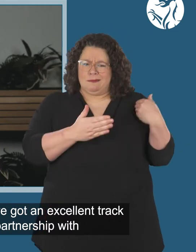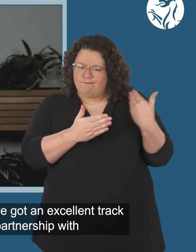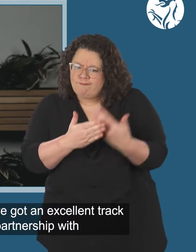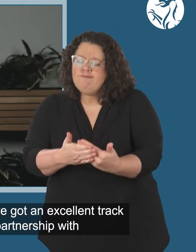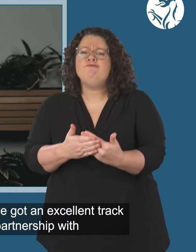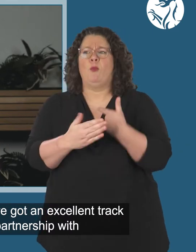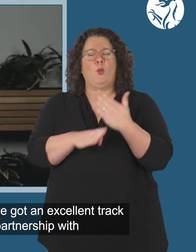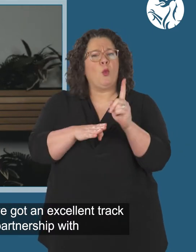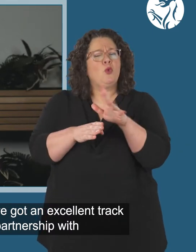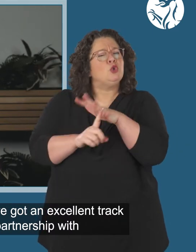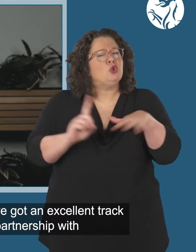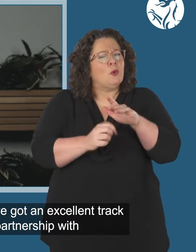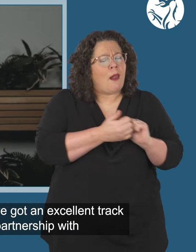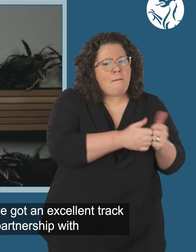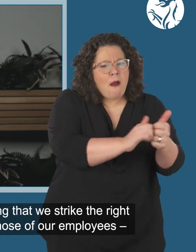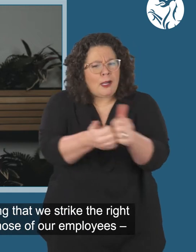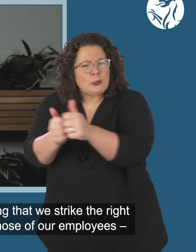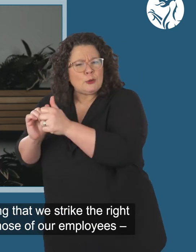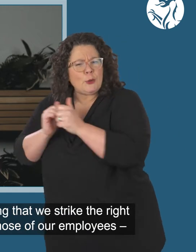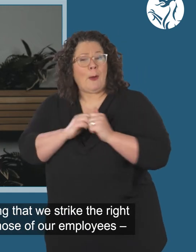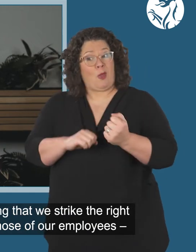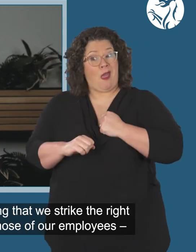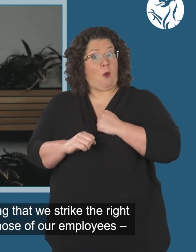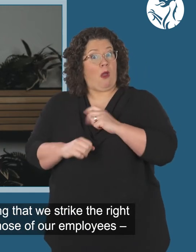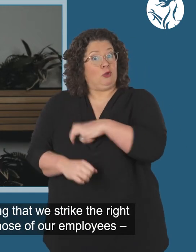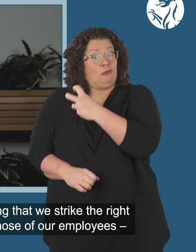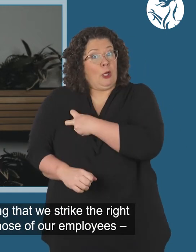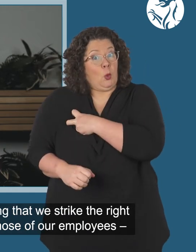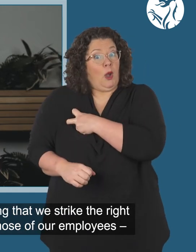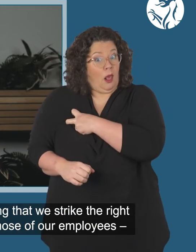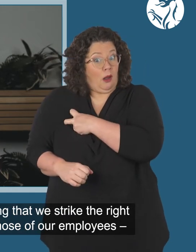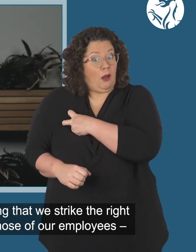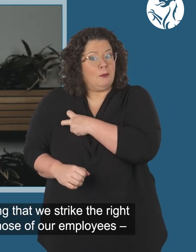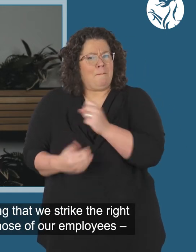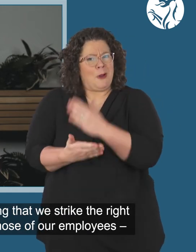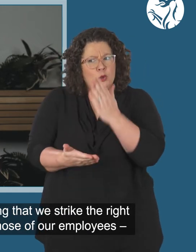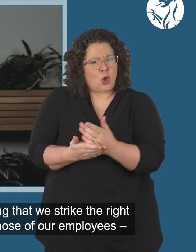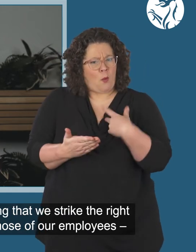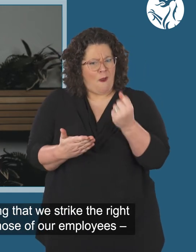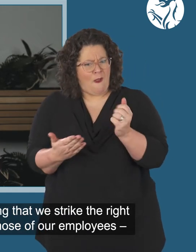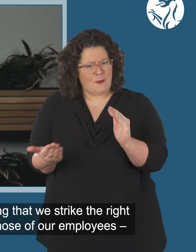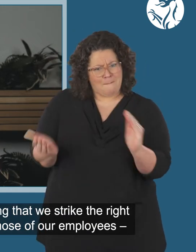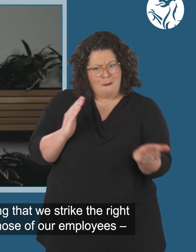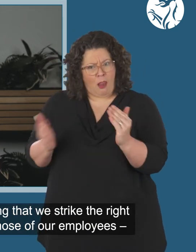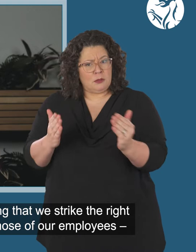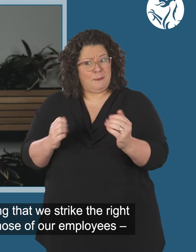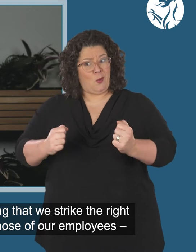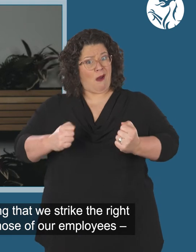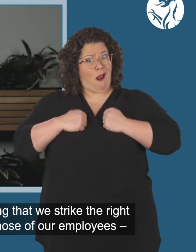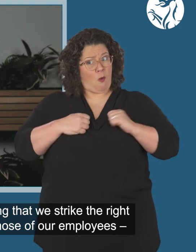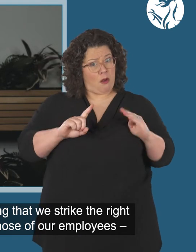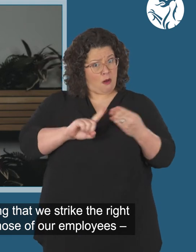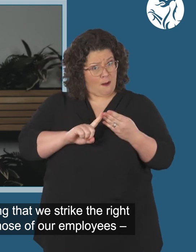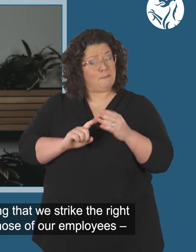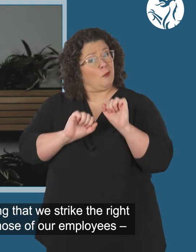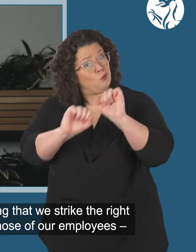track record of working in social partnership with our recognised trade unions, ensuring that we strike the right balance between our interests and